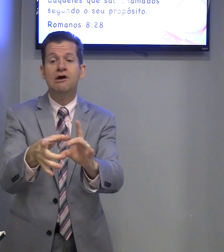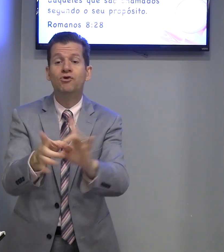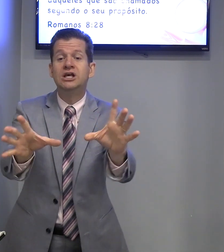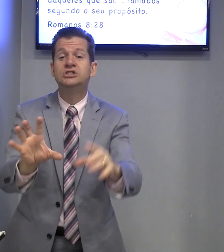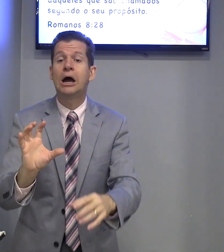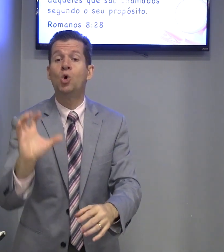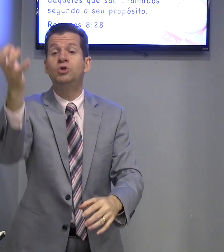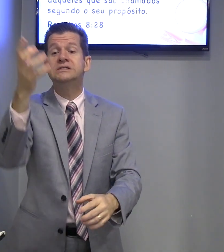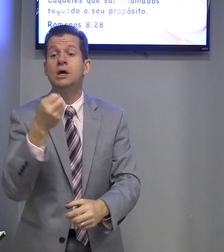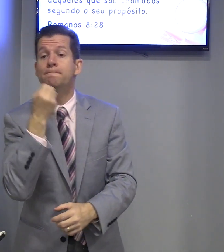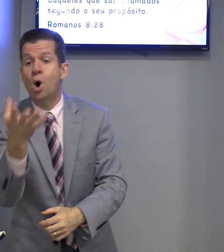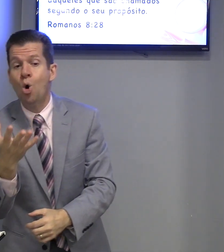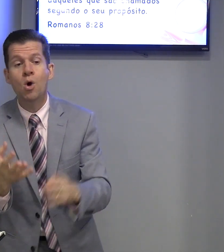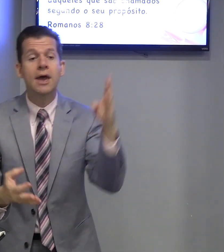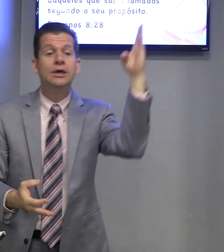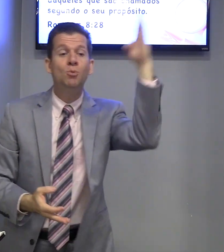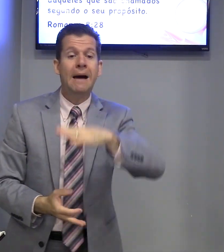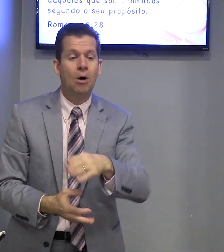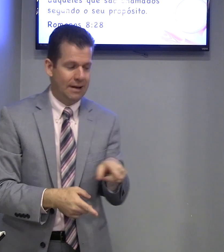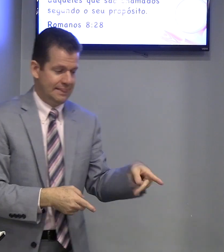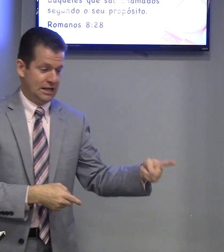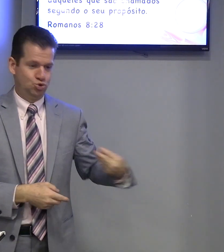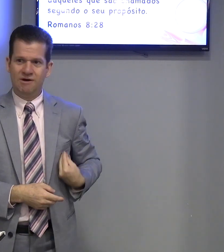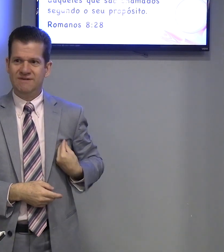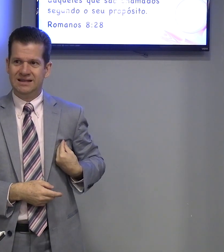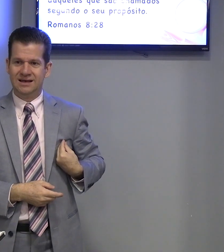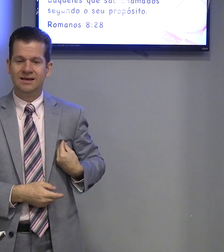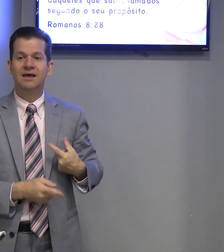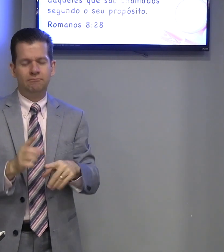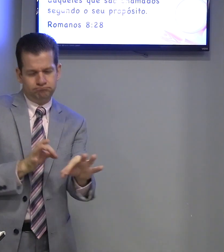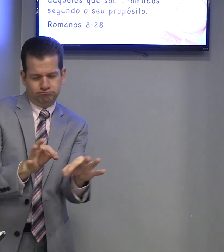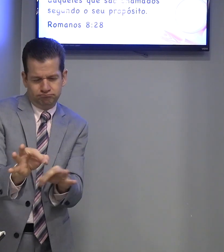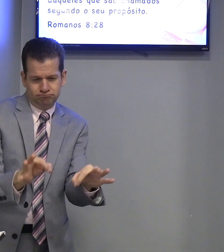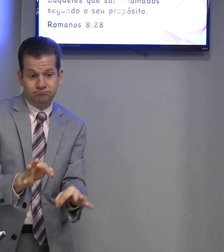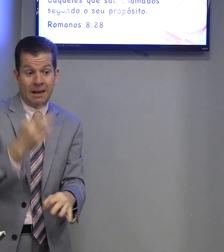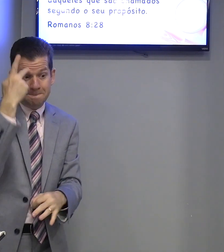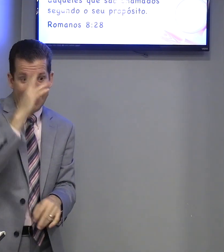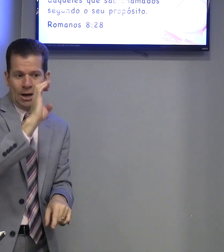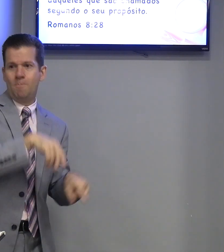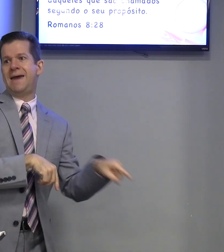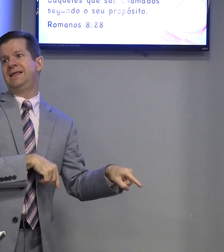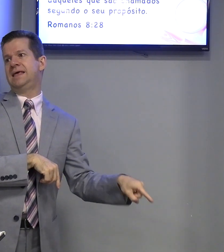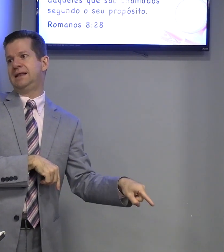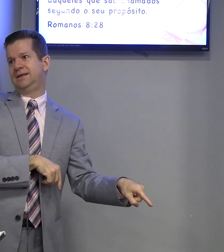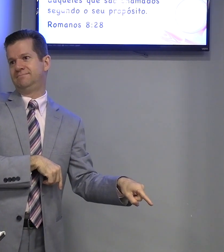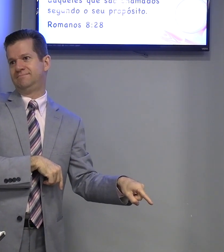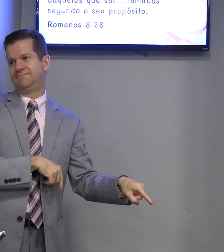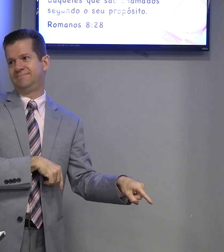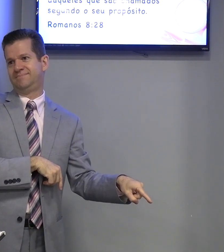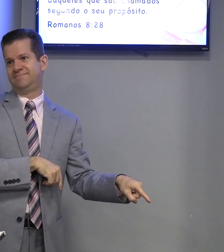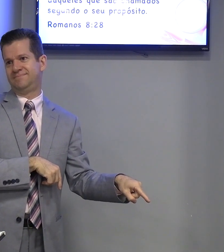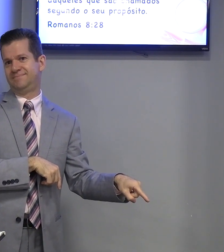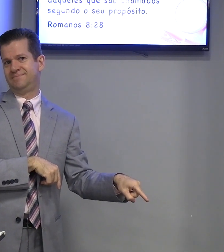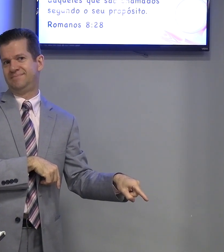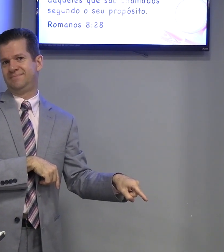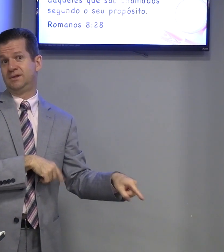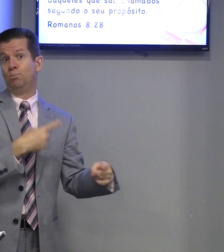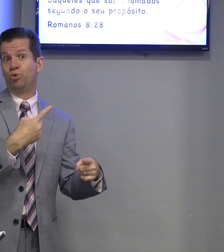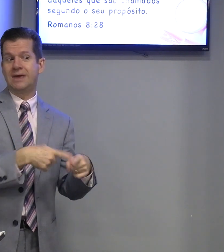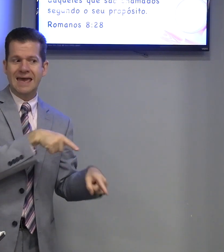Eu vou deixar acontecer o bom e o mal na sua vida. Para o bem dele. Porque